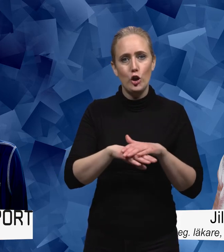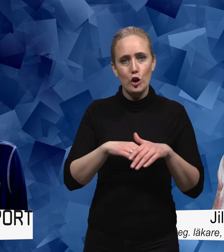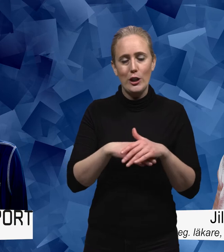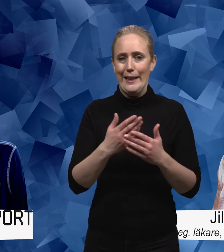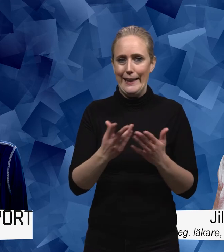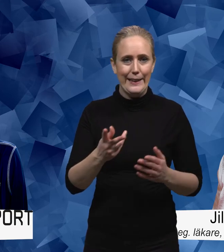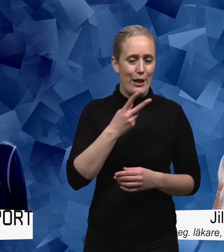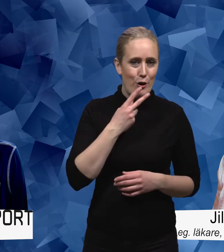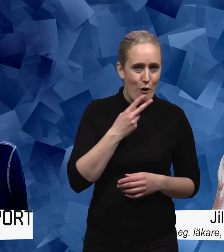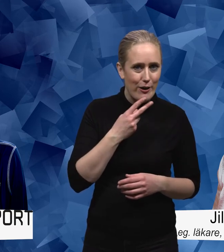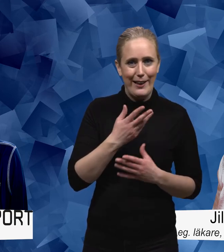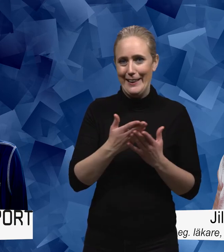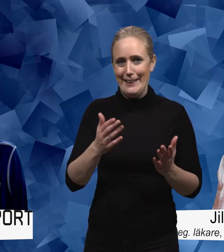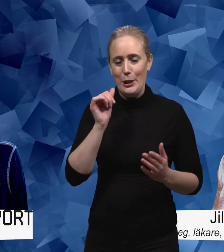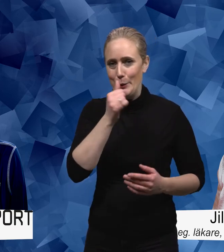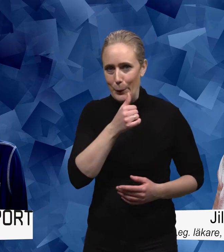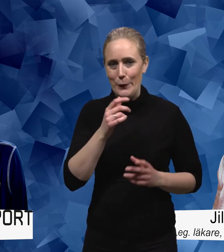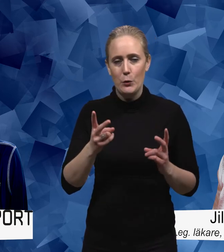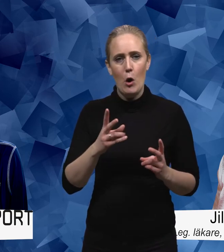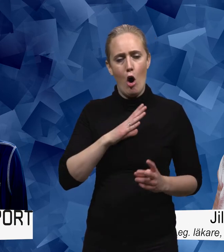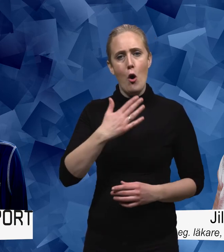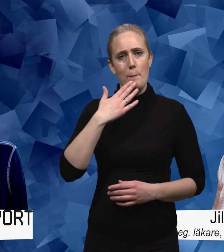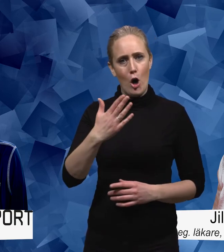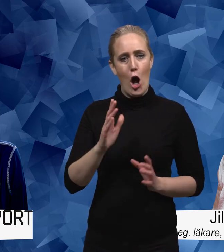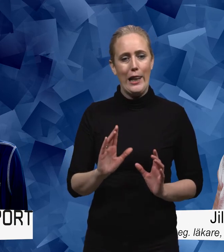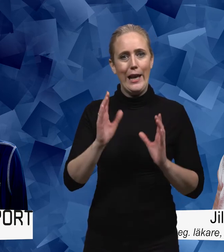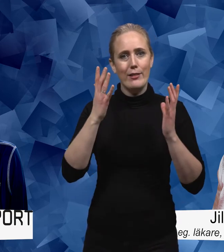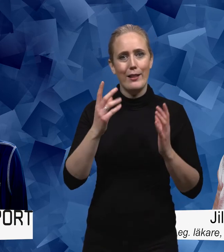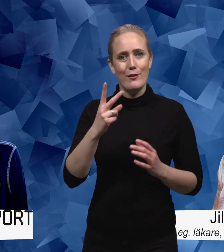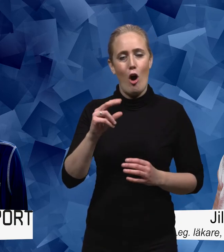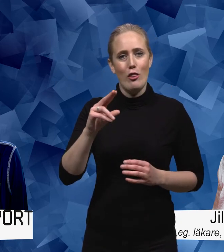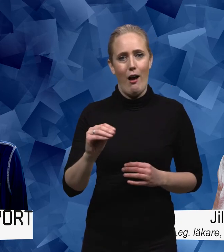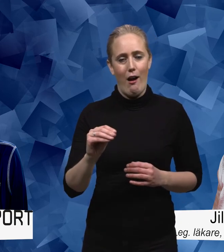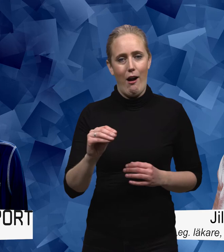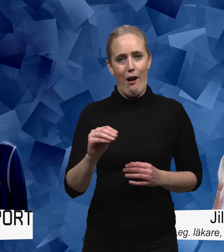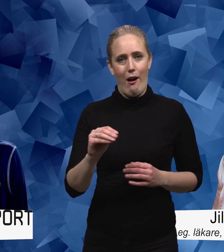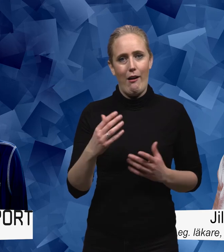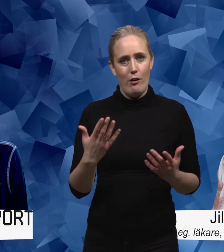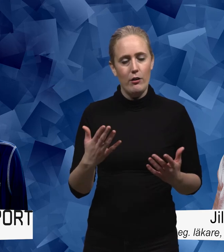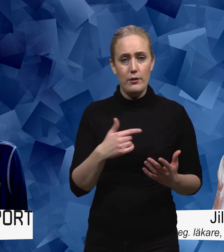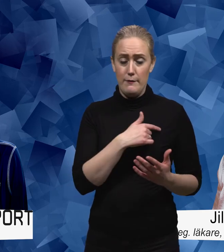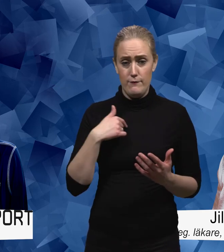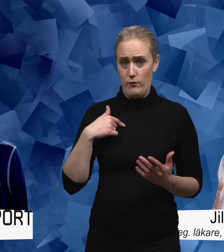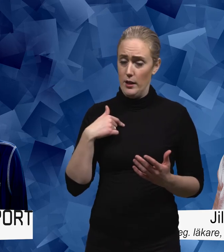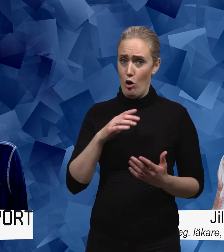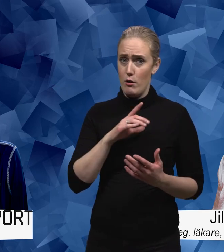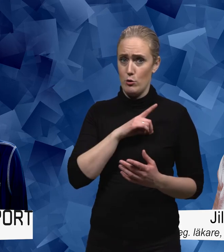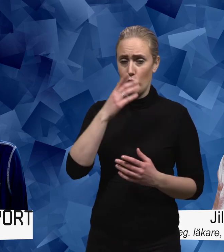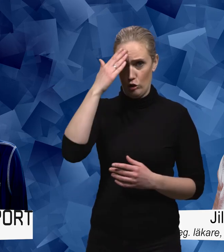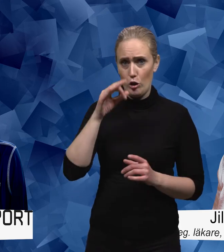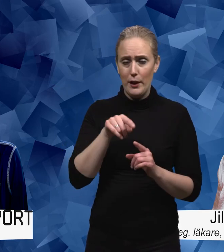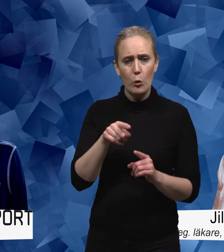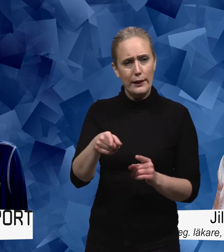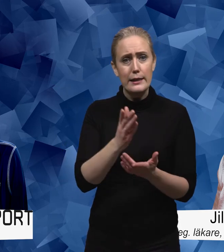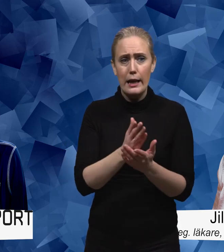inte snusa röka och så vidare det är ju att ha goda levnadsvanor utan att vara pretentiös så kan vi väldigt mycket om det och det gäller